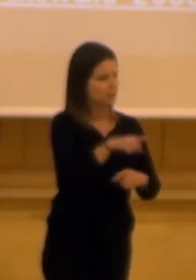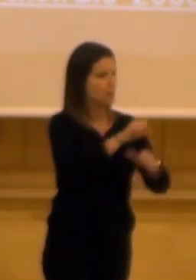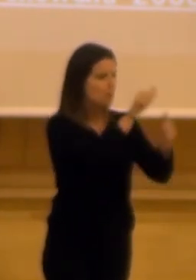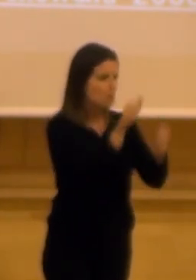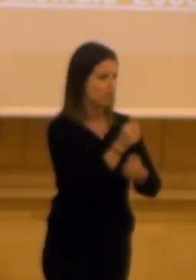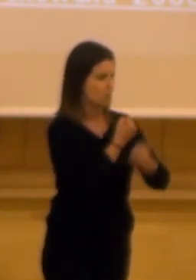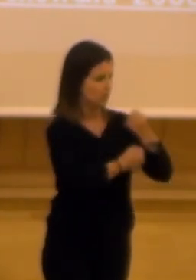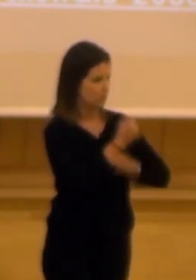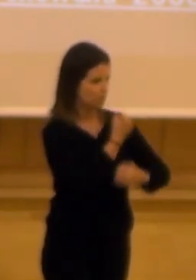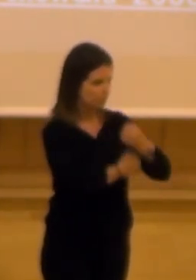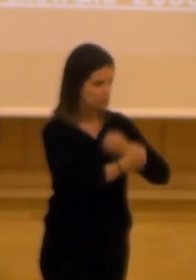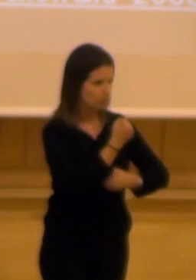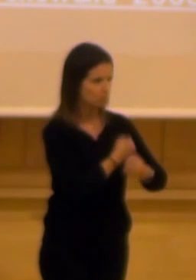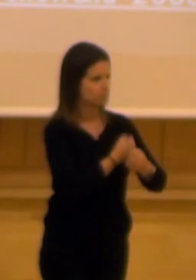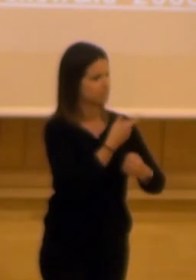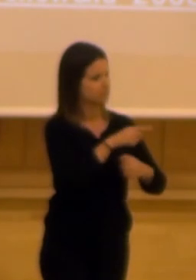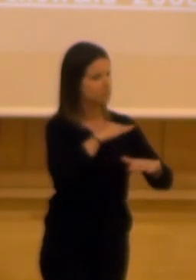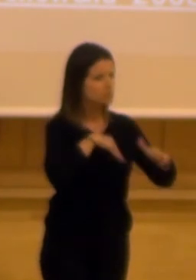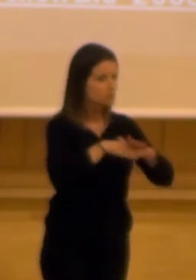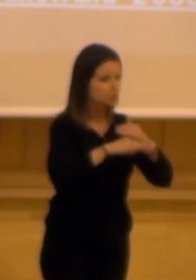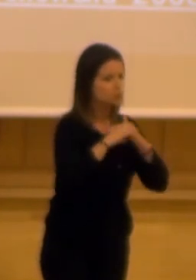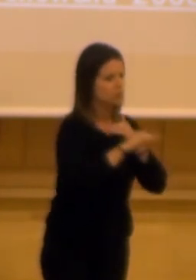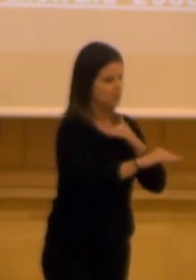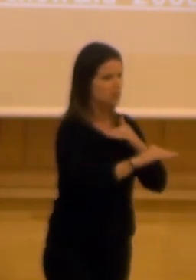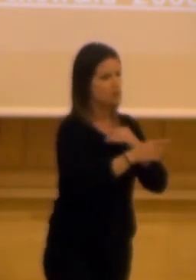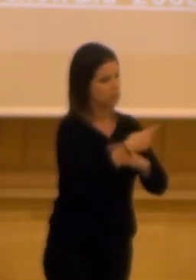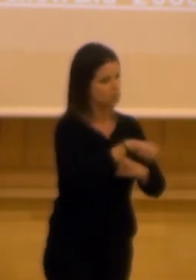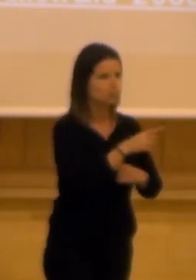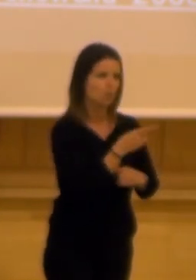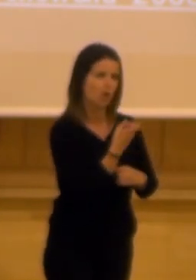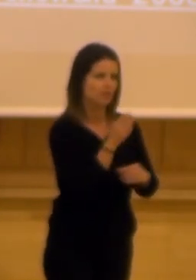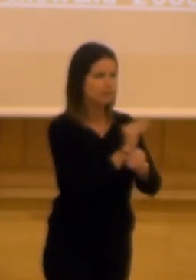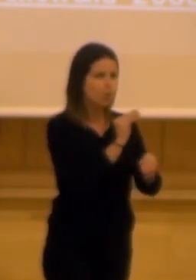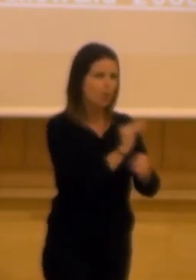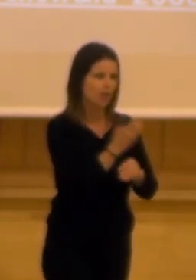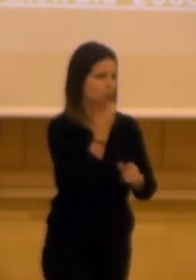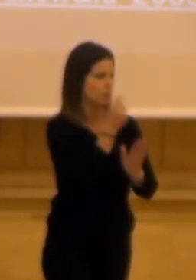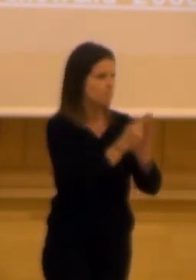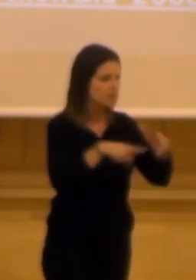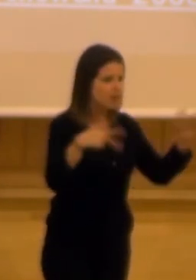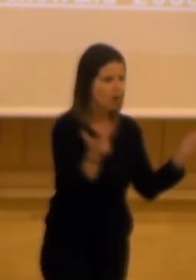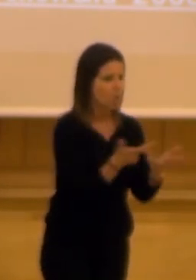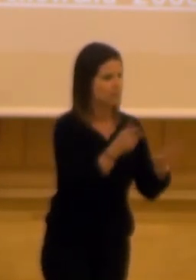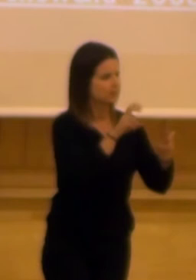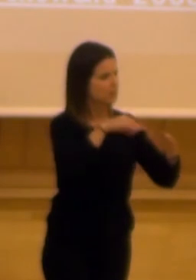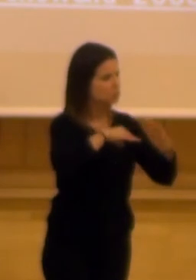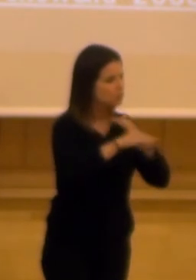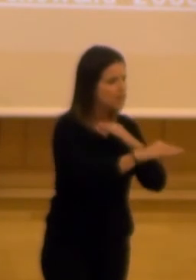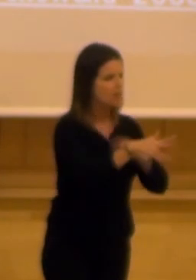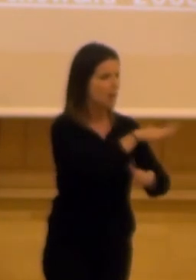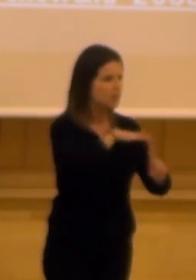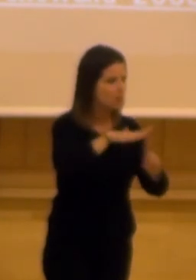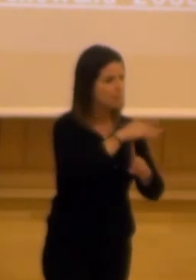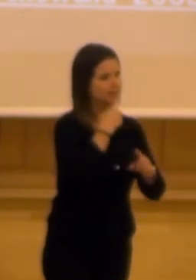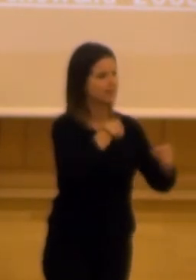modelo económico en la sostenibilidad nos la estamos jugando si no tomamos medidas de carácter urgente en materia de sostenibilidad y medio